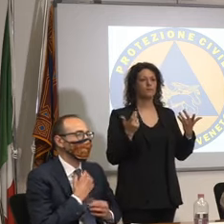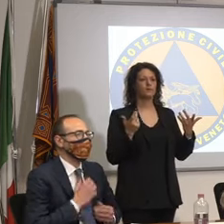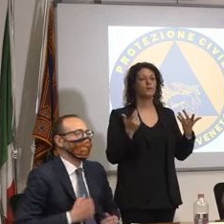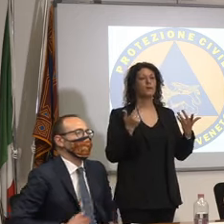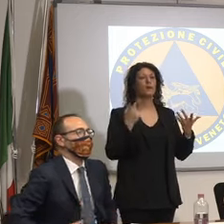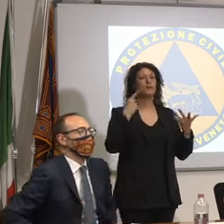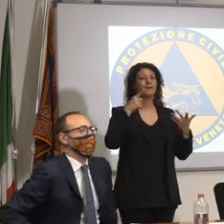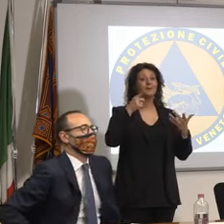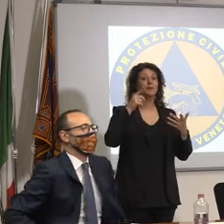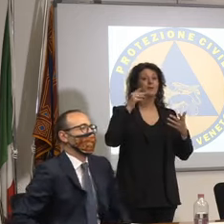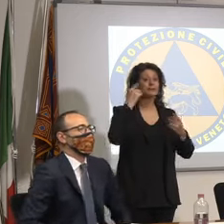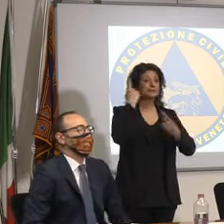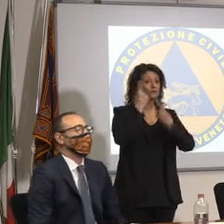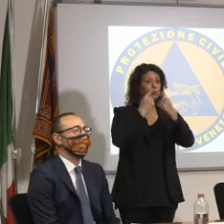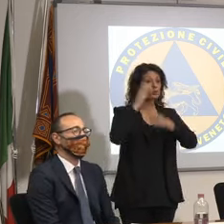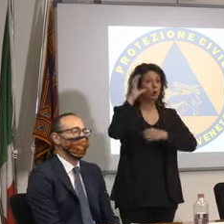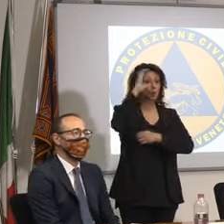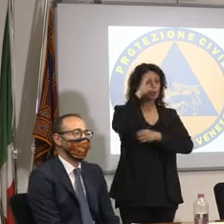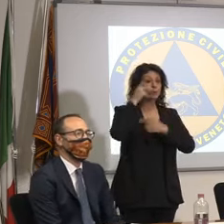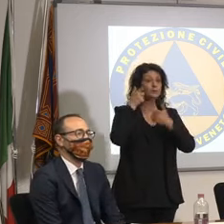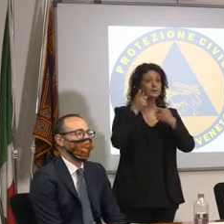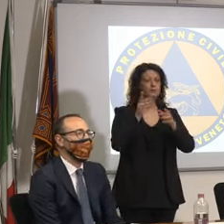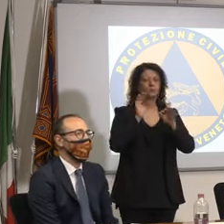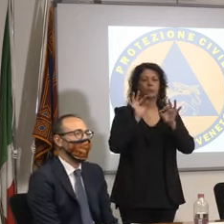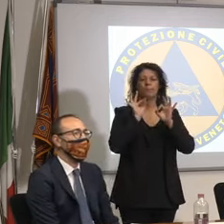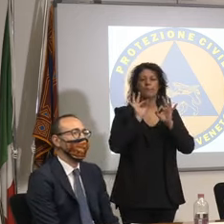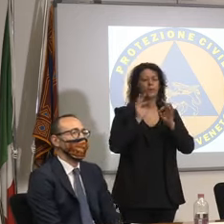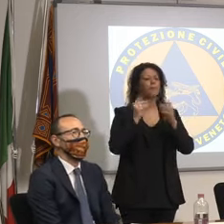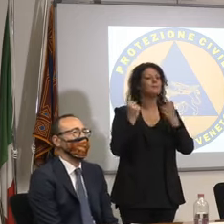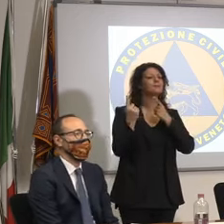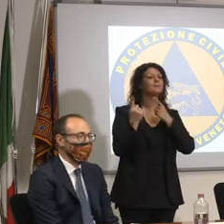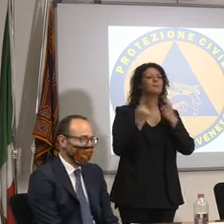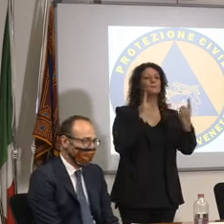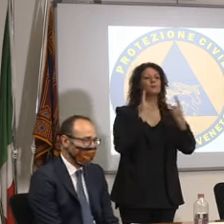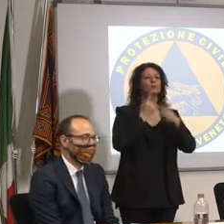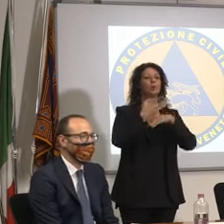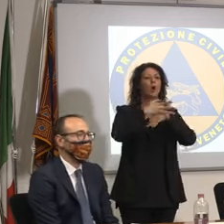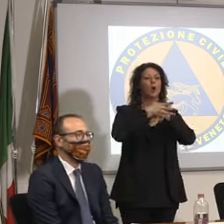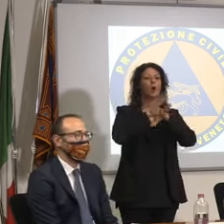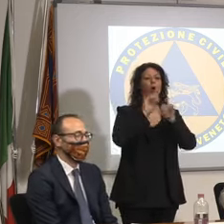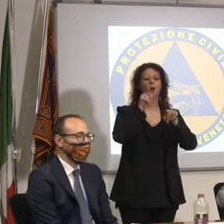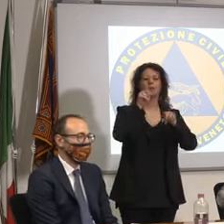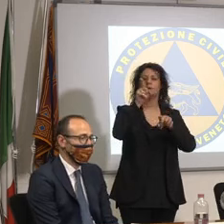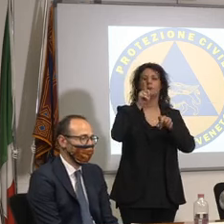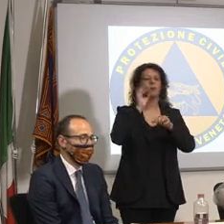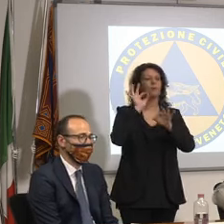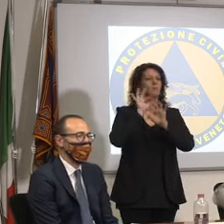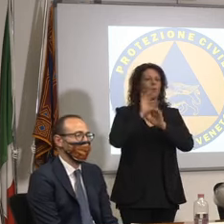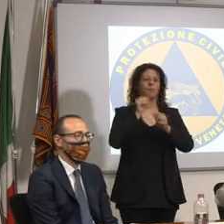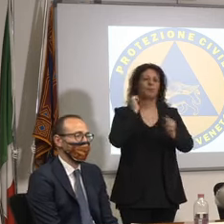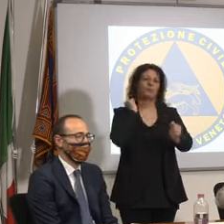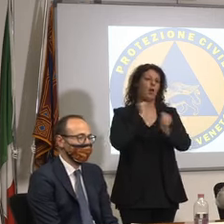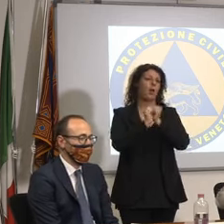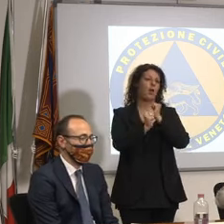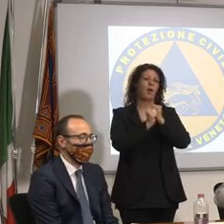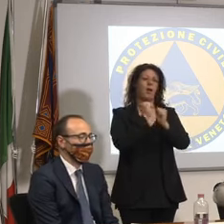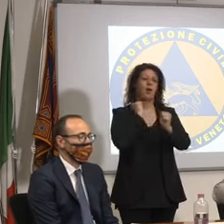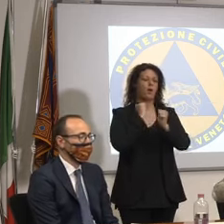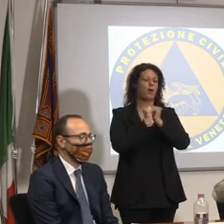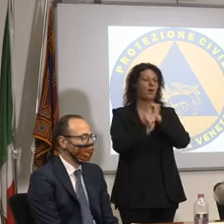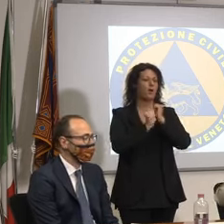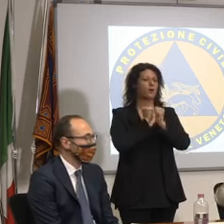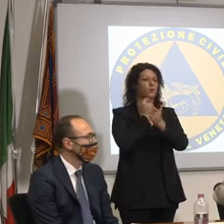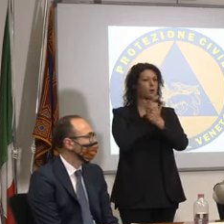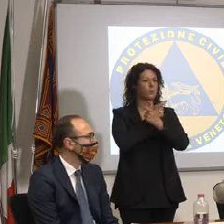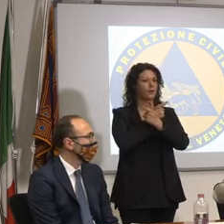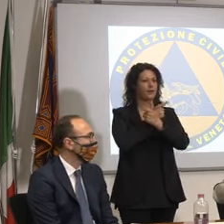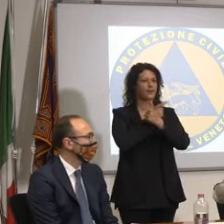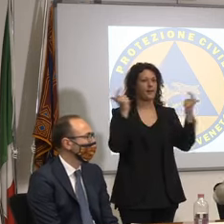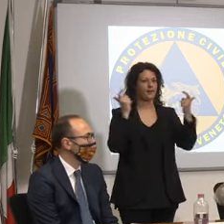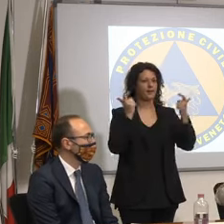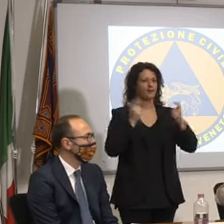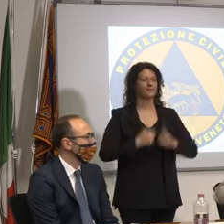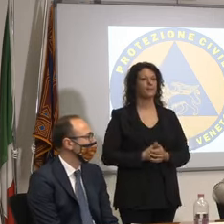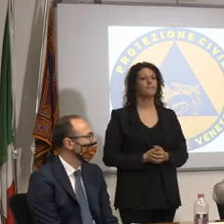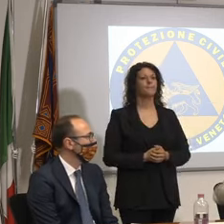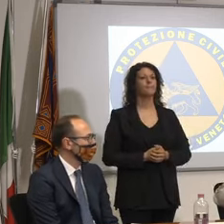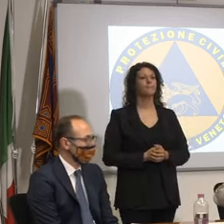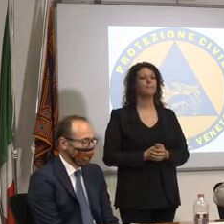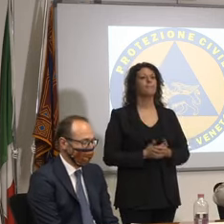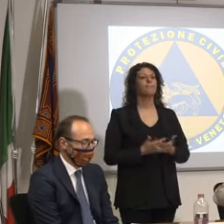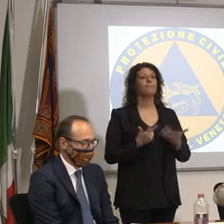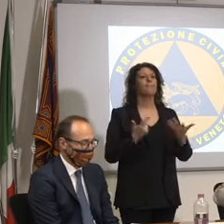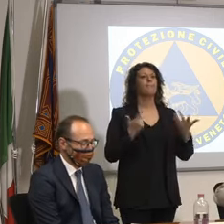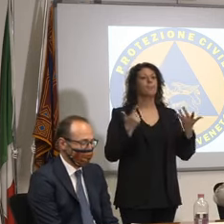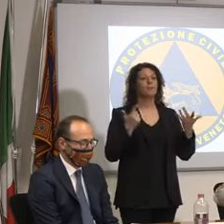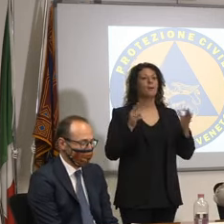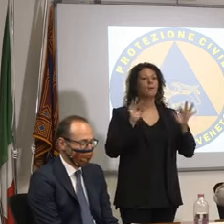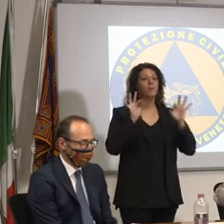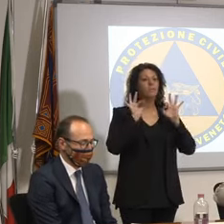massacrato dal covid dal coronavirus cioè non c'è comunità al mondo che non esca dal coronavirus